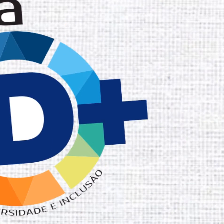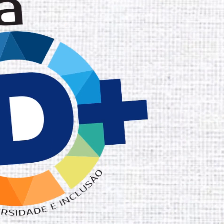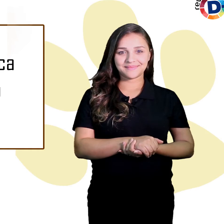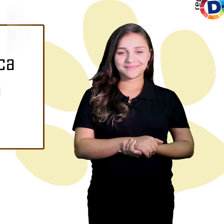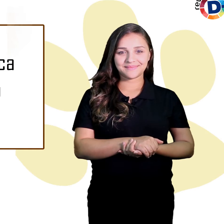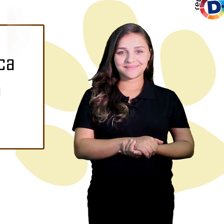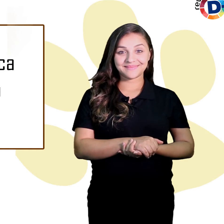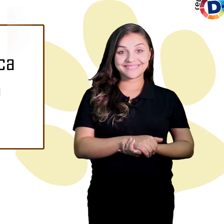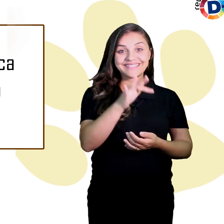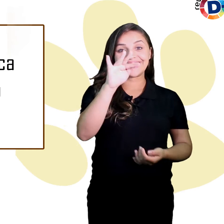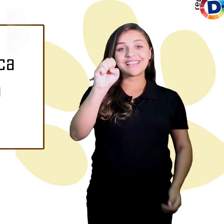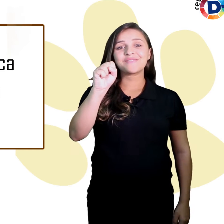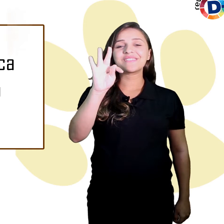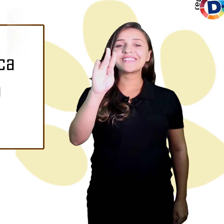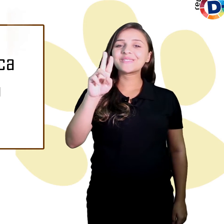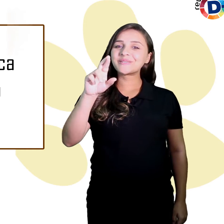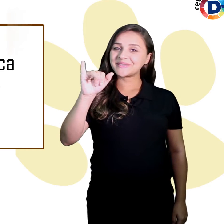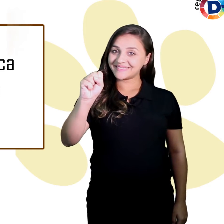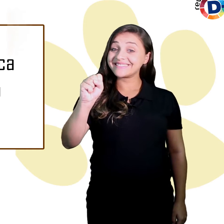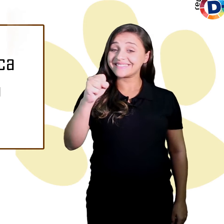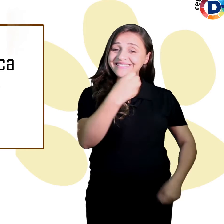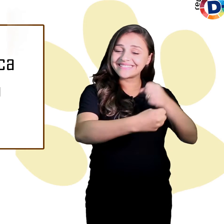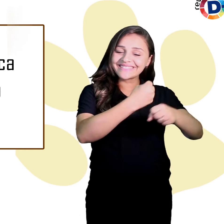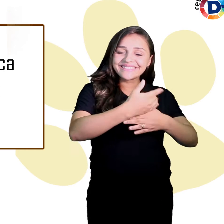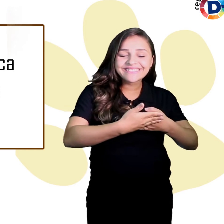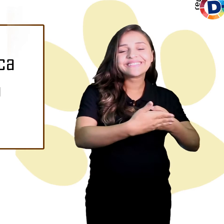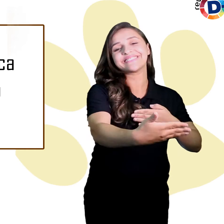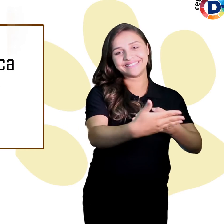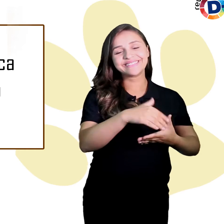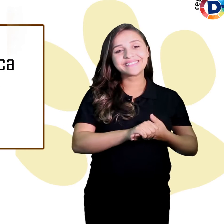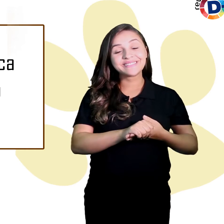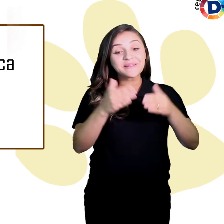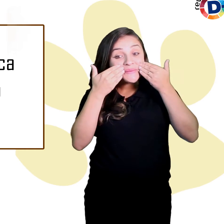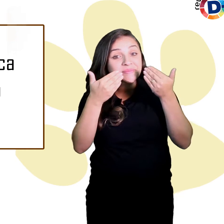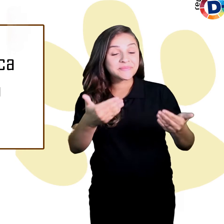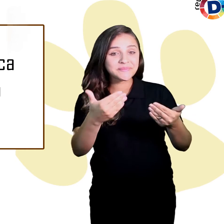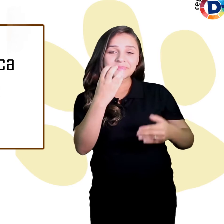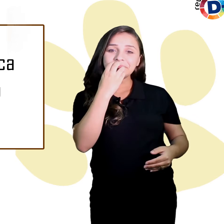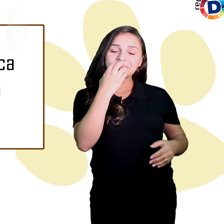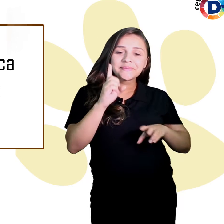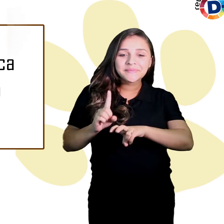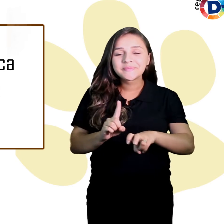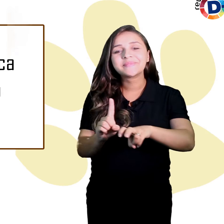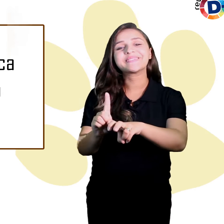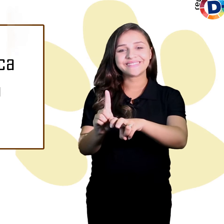FES Turis 2016 destaca Cães Guia no Espaço Acessibilidade.